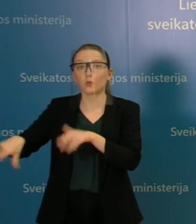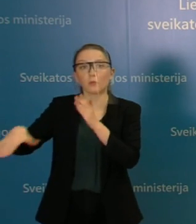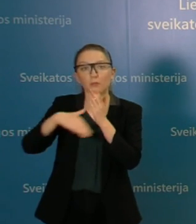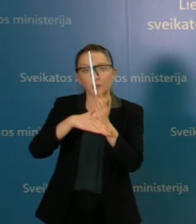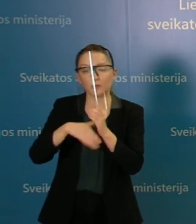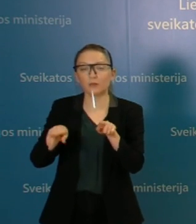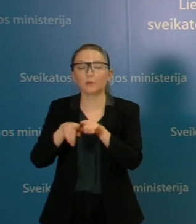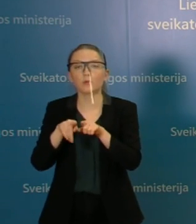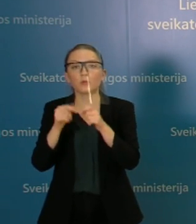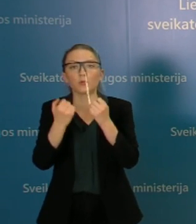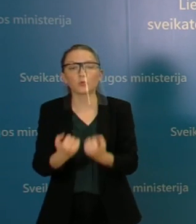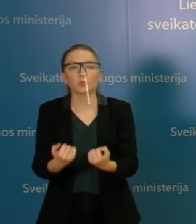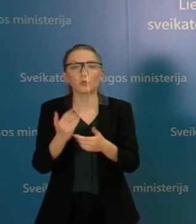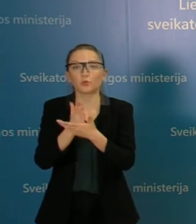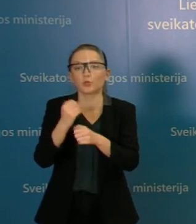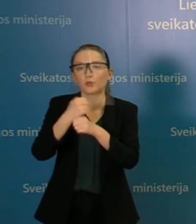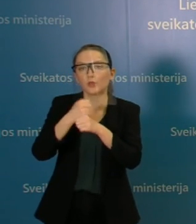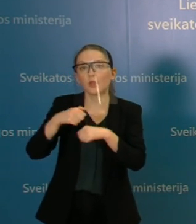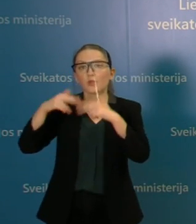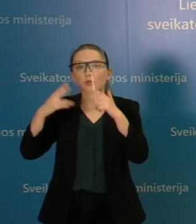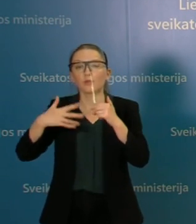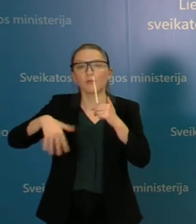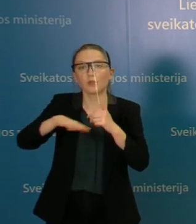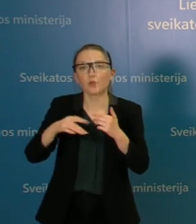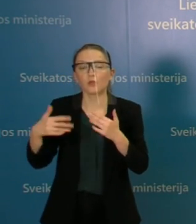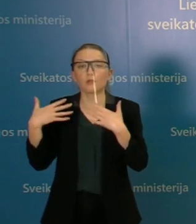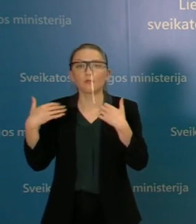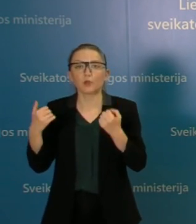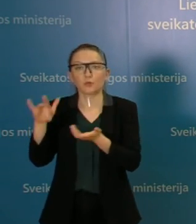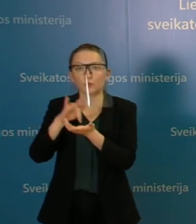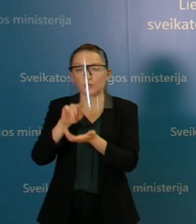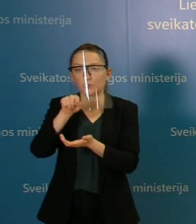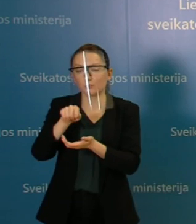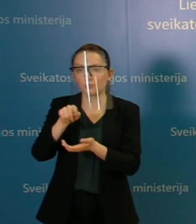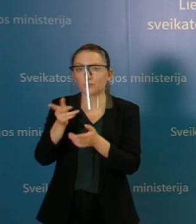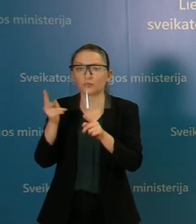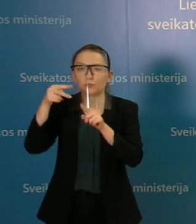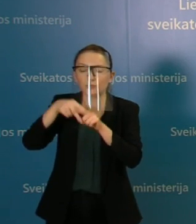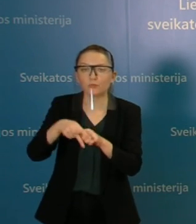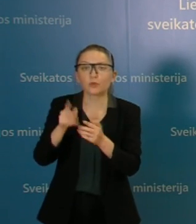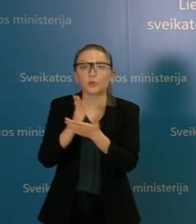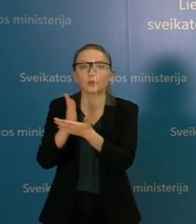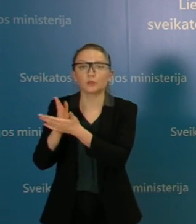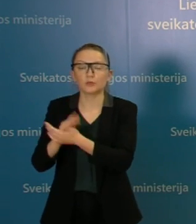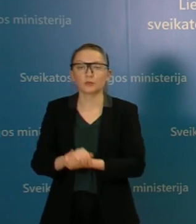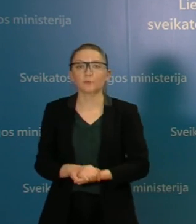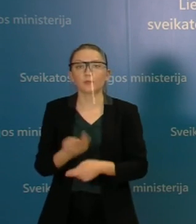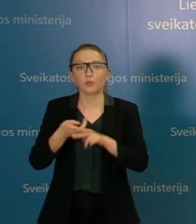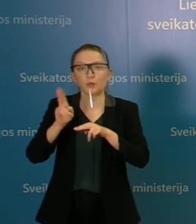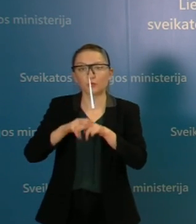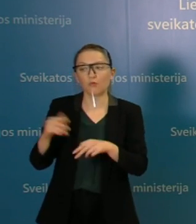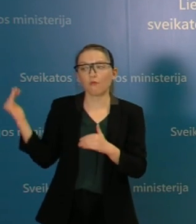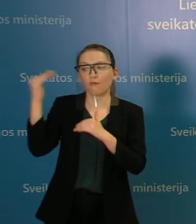Taip pat sudėtinga yra dirbti ir nacionaliniam visuomenės eikatos centrui, kuriam tenka didelis krūvis, todėl vakar